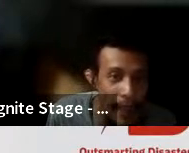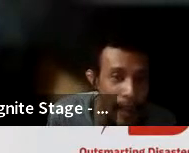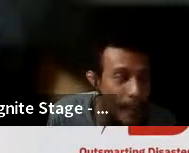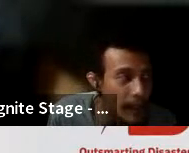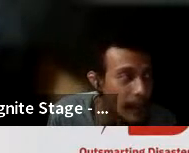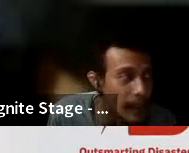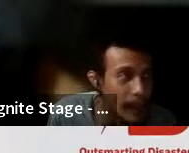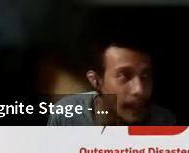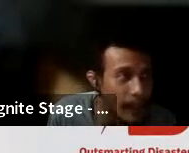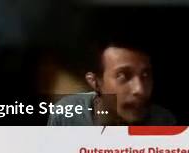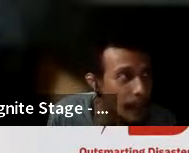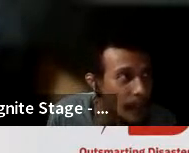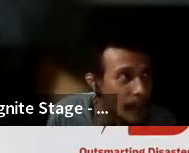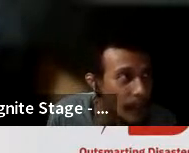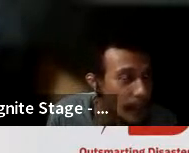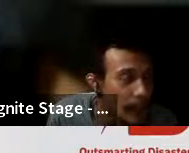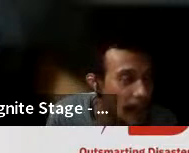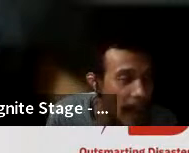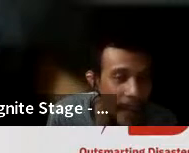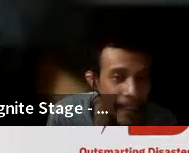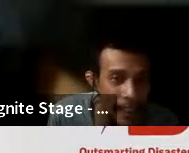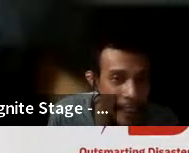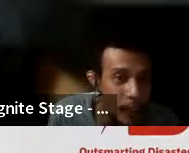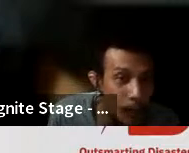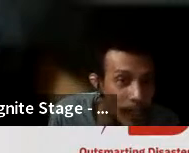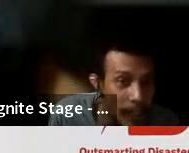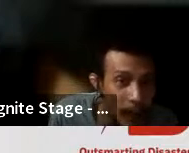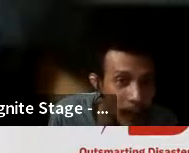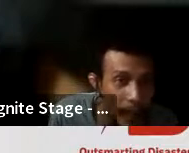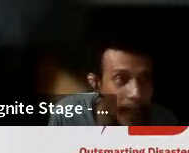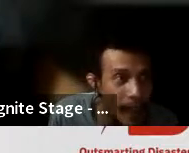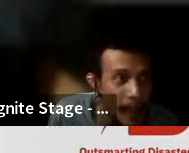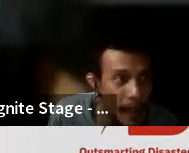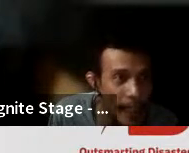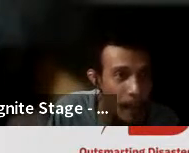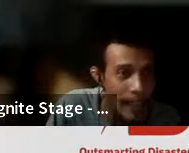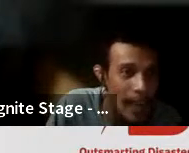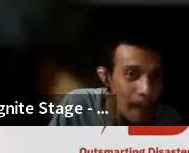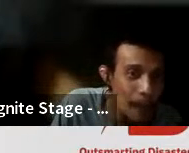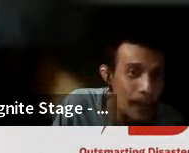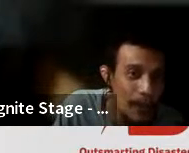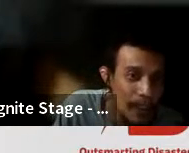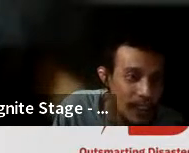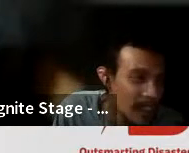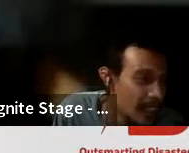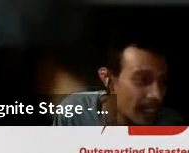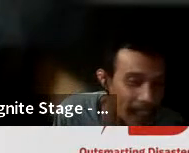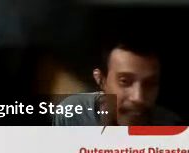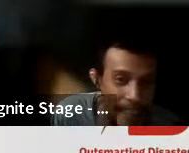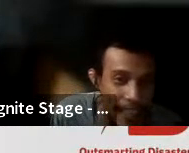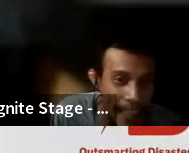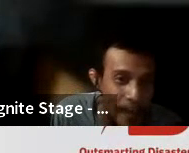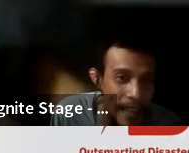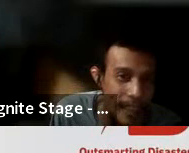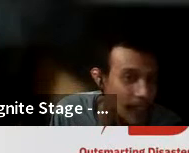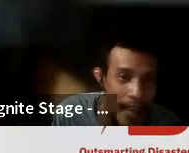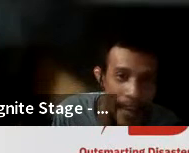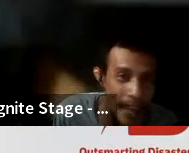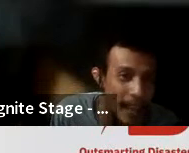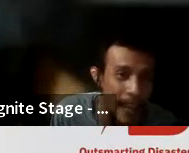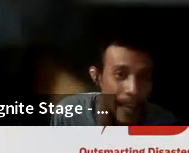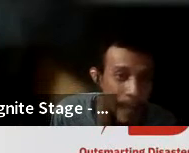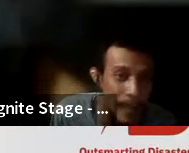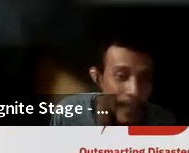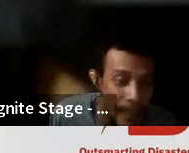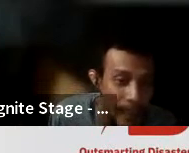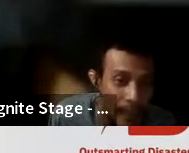alat yang enggak akan terdisrupsi oleh misalnya mati lampu terus internetnya mati itu